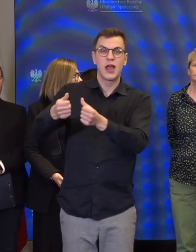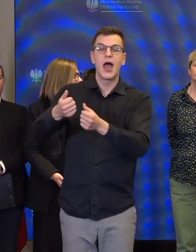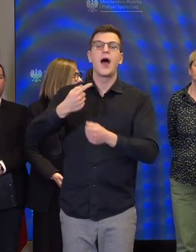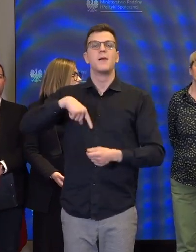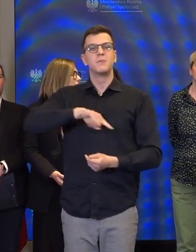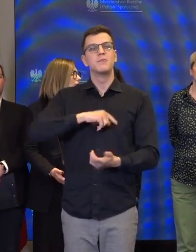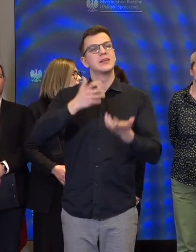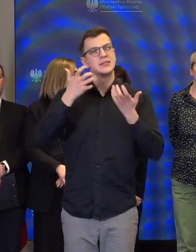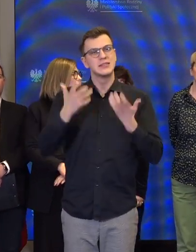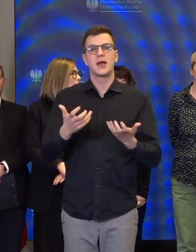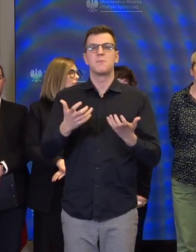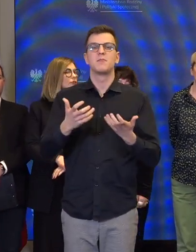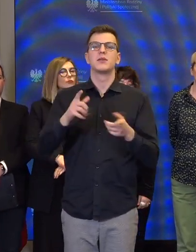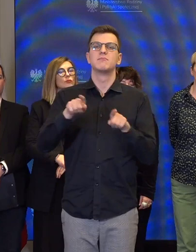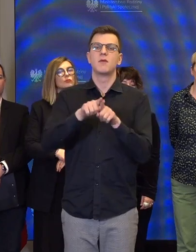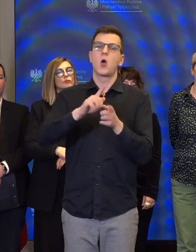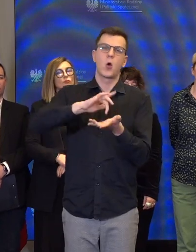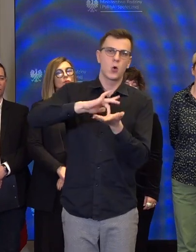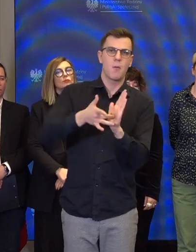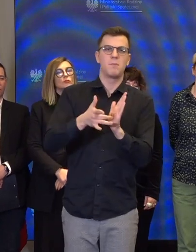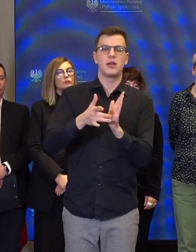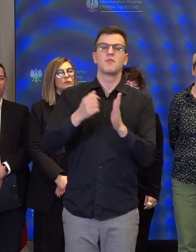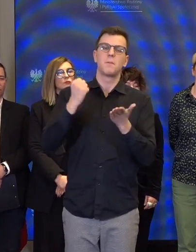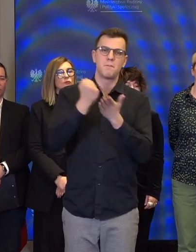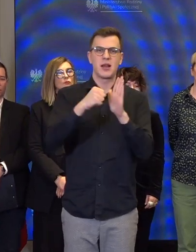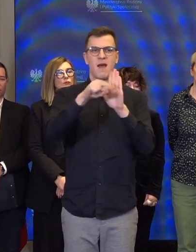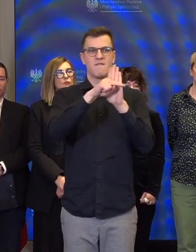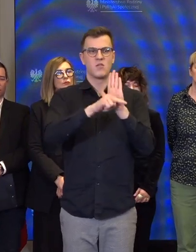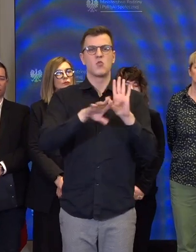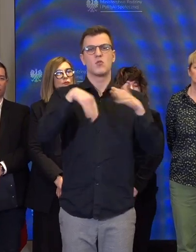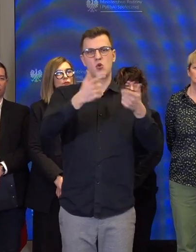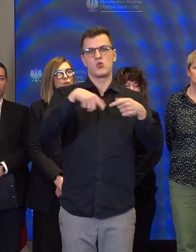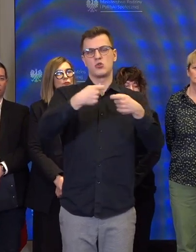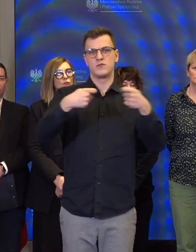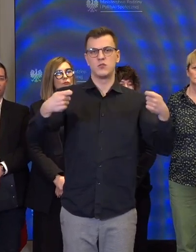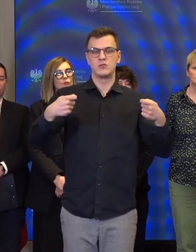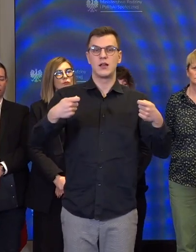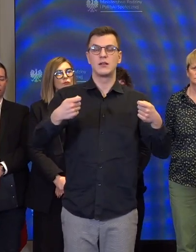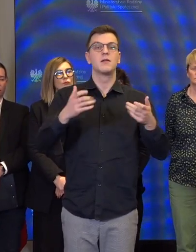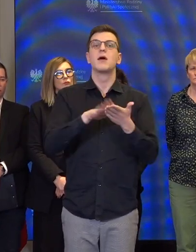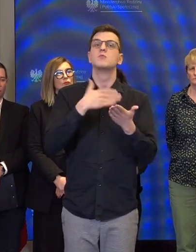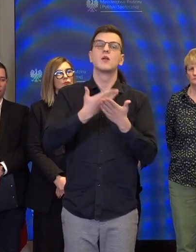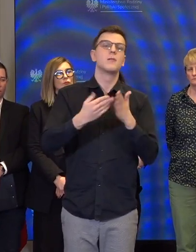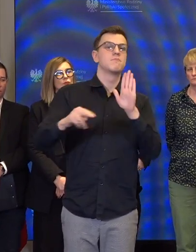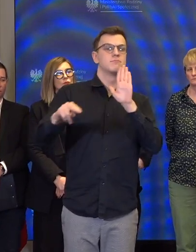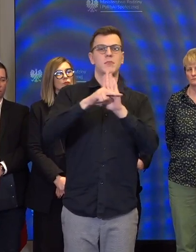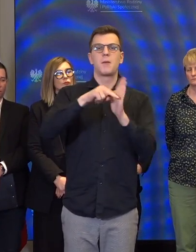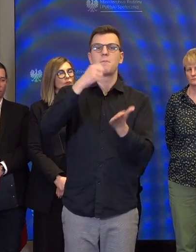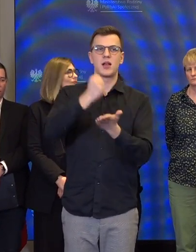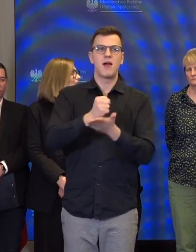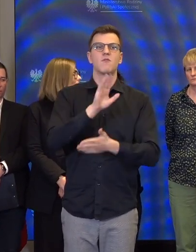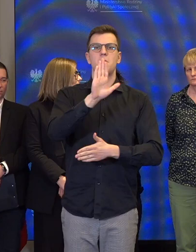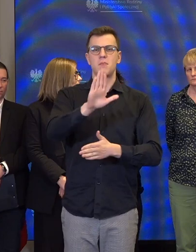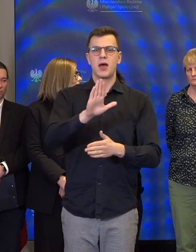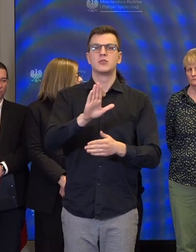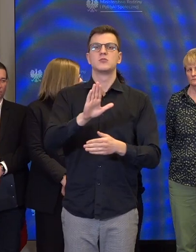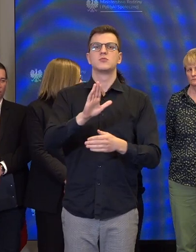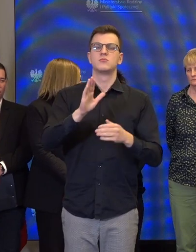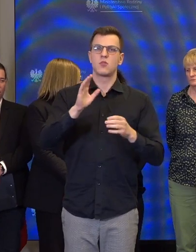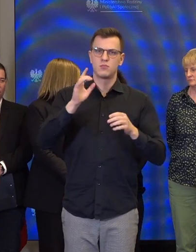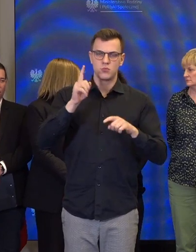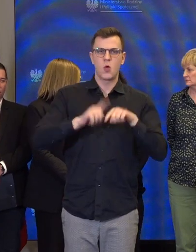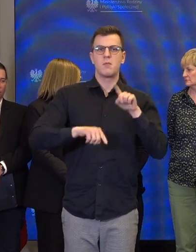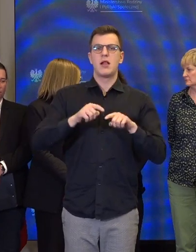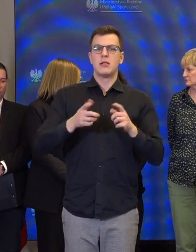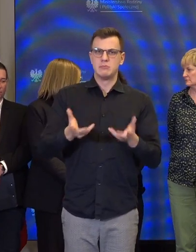na tych rozwiązaniach kompleksowych, systemowych, przede wszystkim prawo do godnego, niezależnego życia i